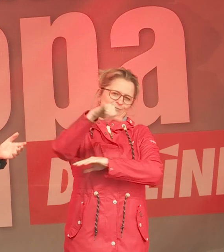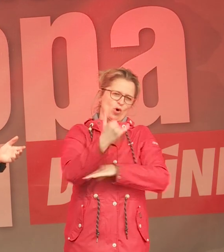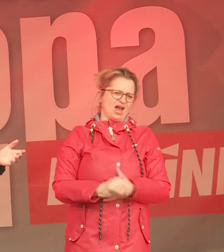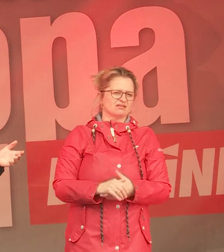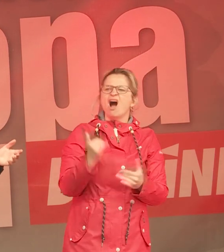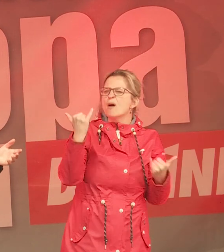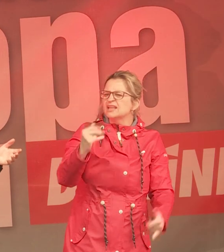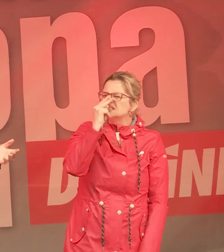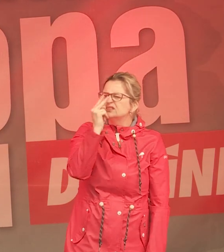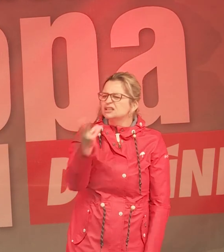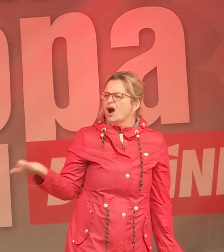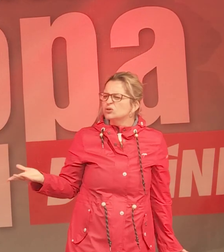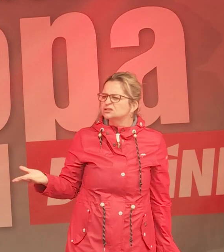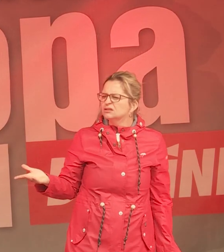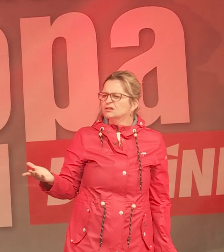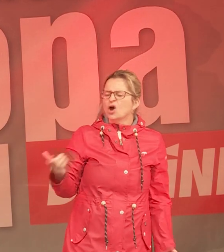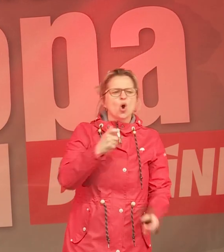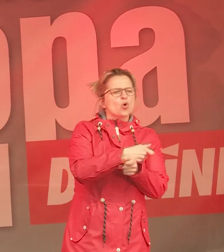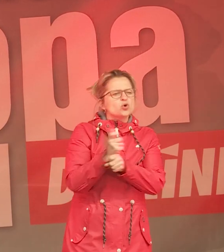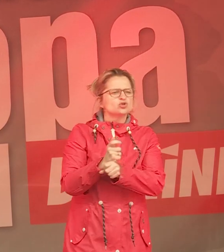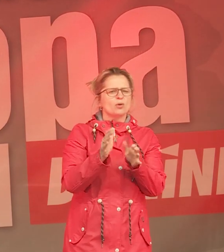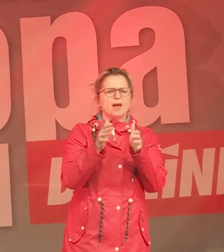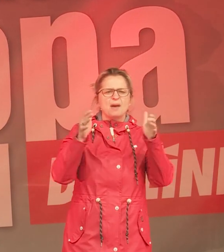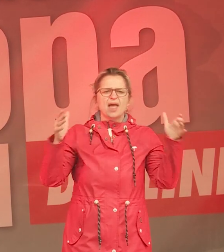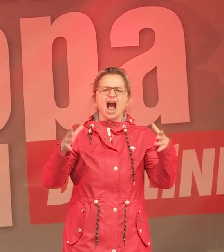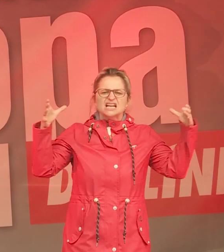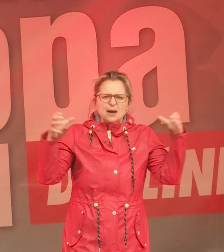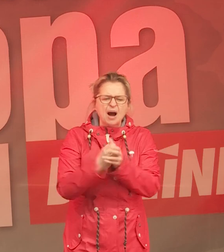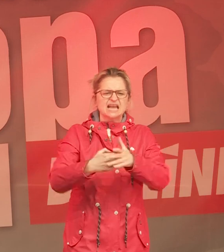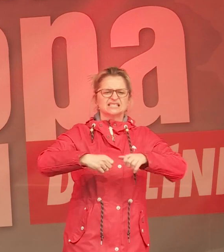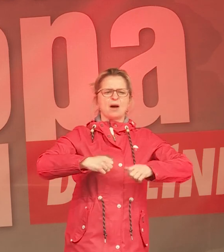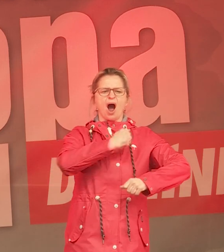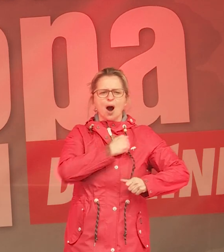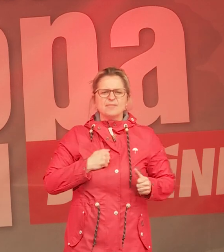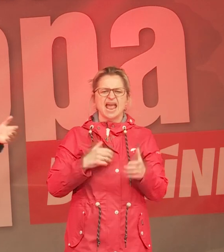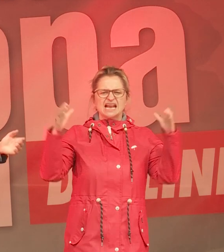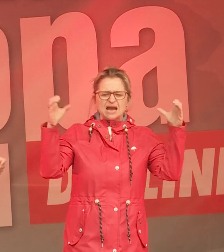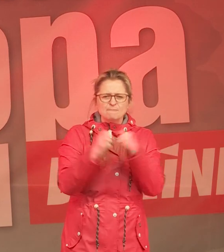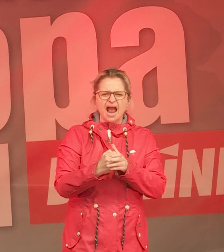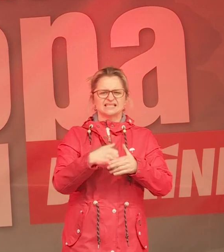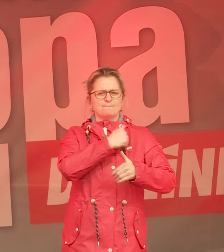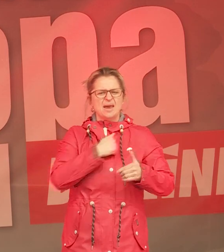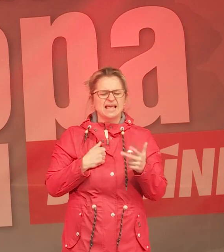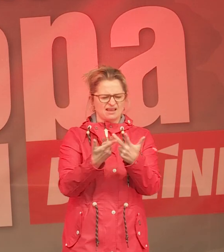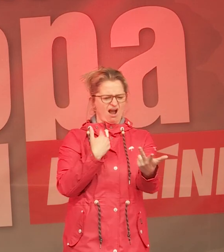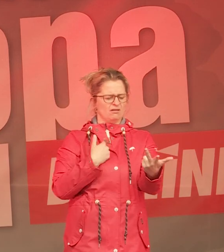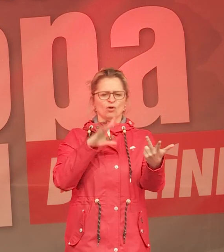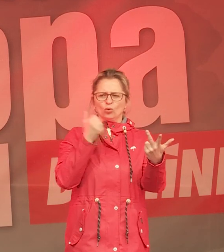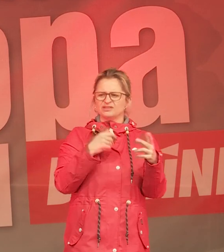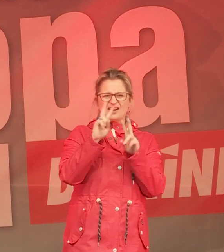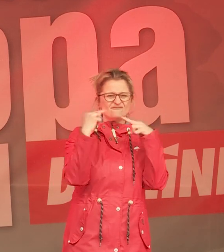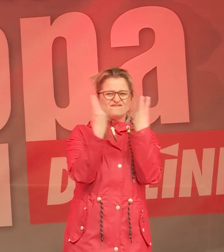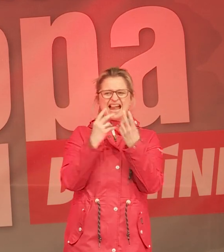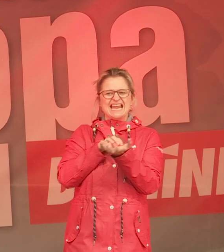Projekt, das aufrüstet, dass sich gemeinsame Armeen und gemeinsames Militär gibt, dass in immer mehr Krisenregionen dieser Welt